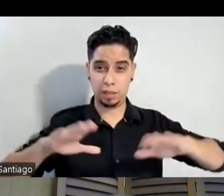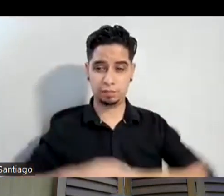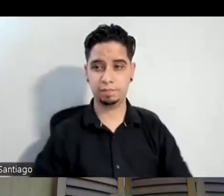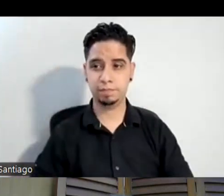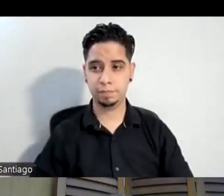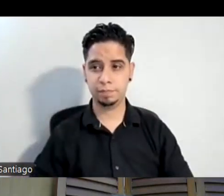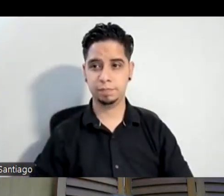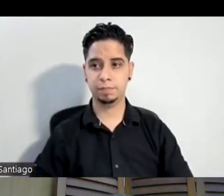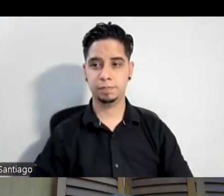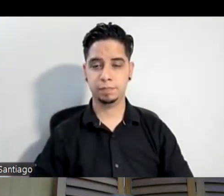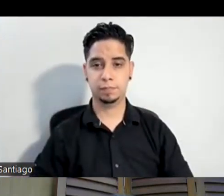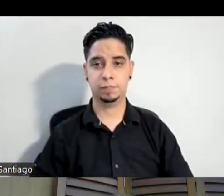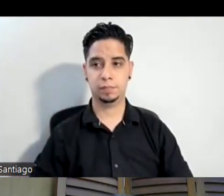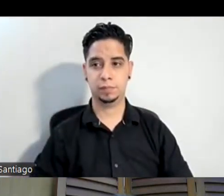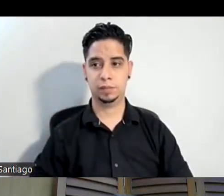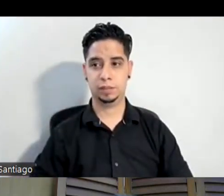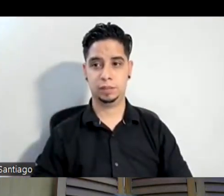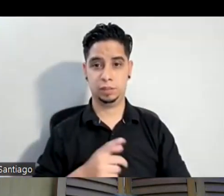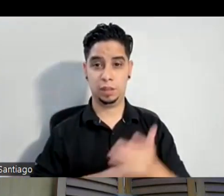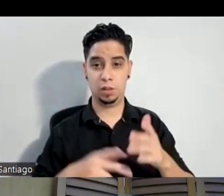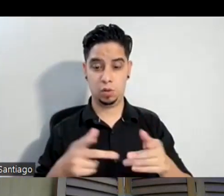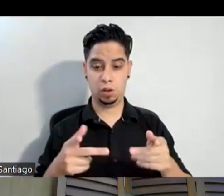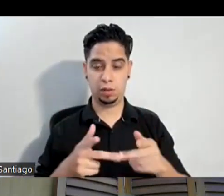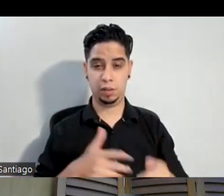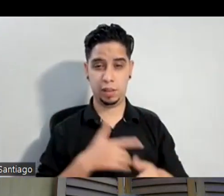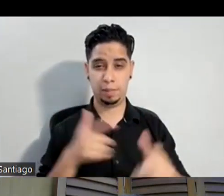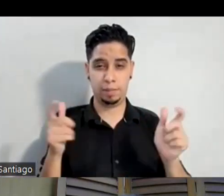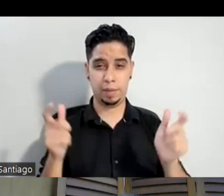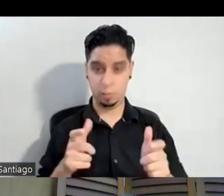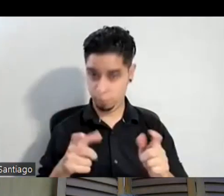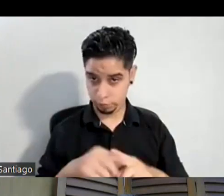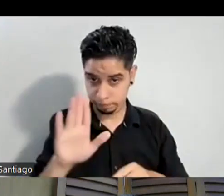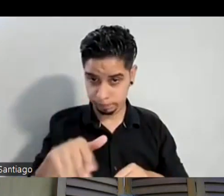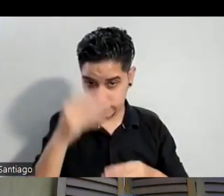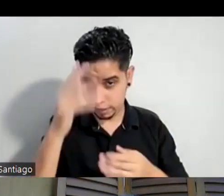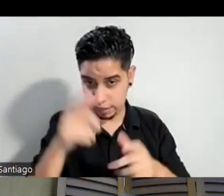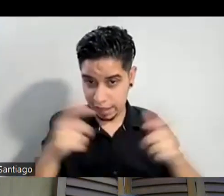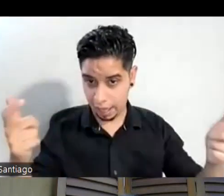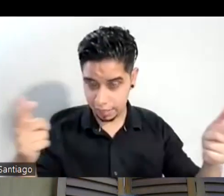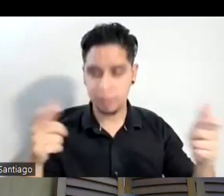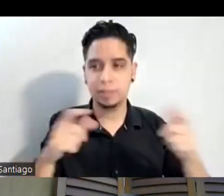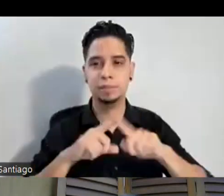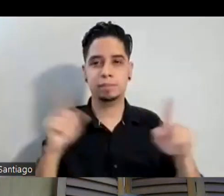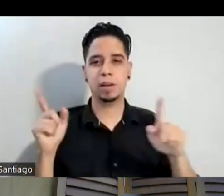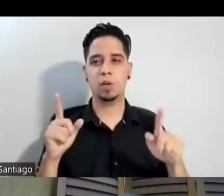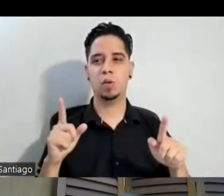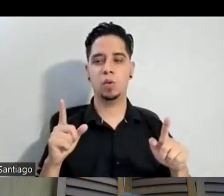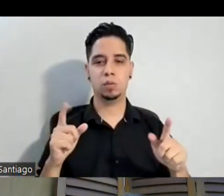pequeño el escenario que es inmenso se nos hace pequeño de tanto de tanto componente que tenemos